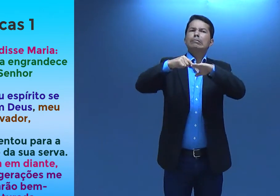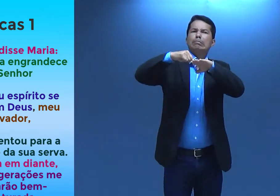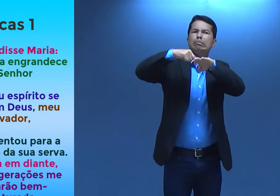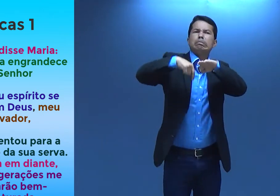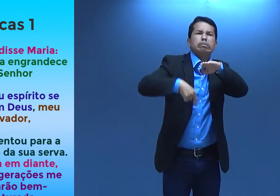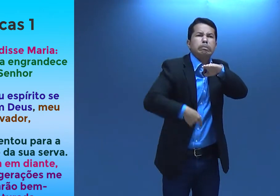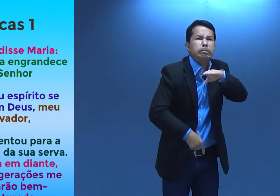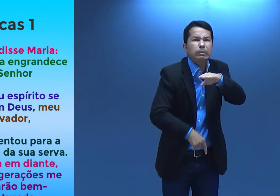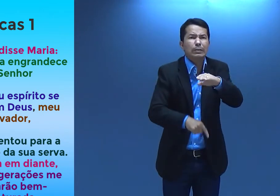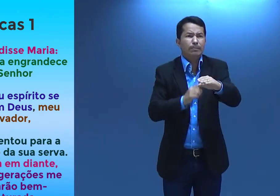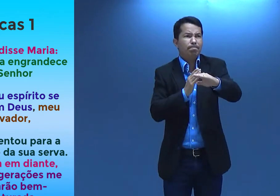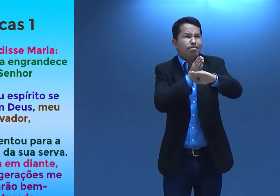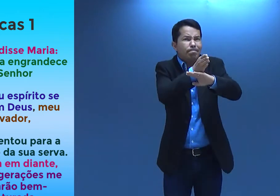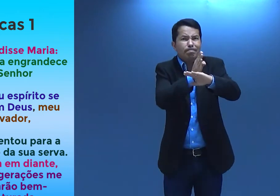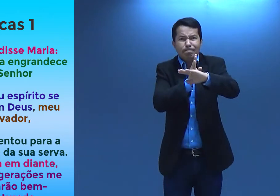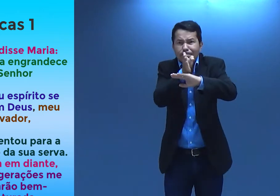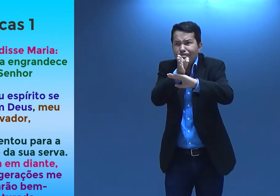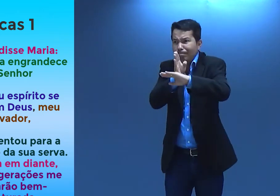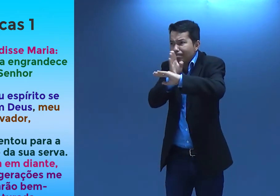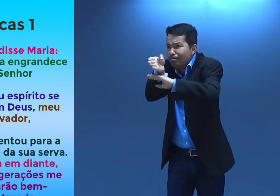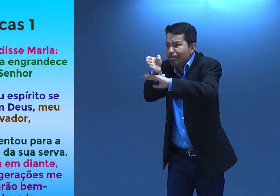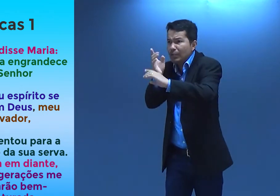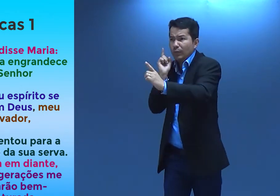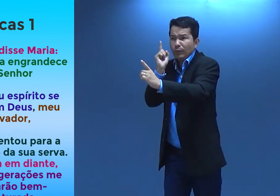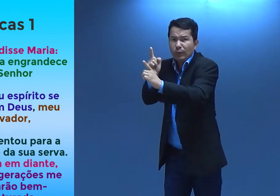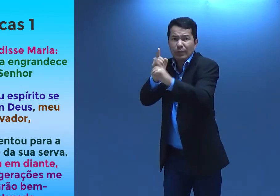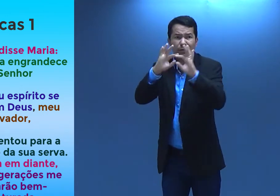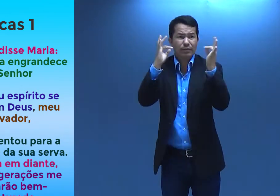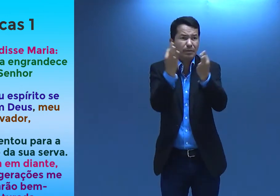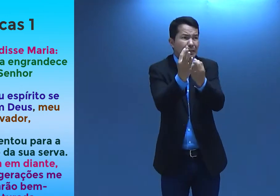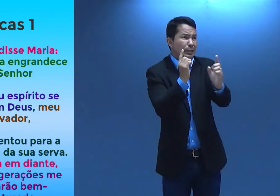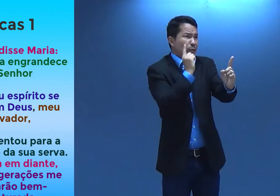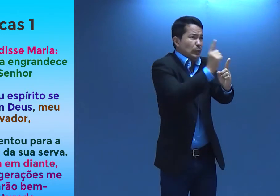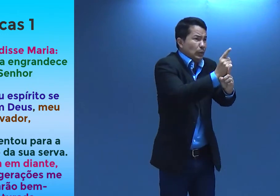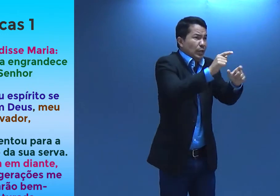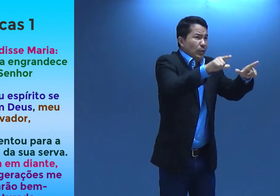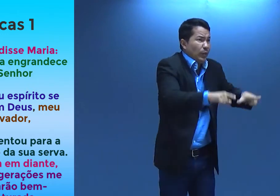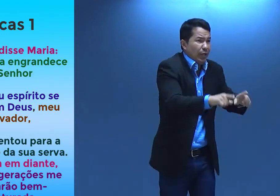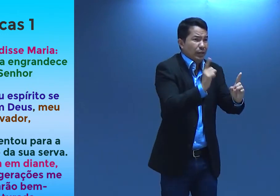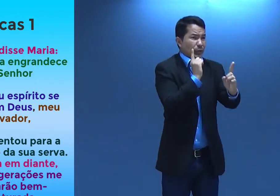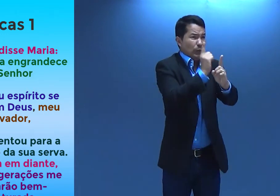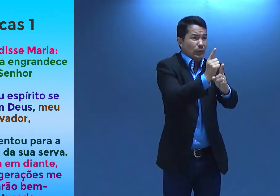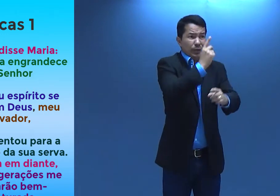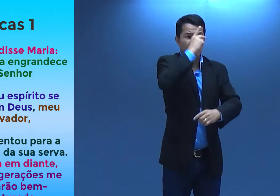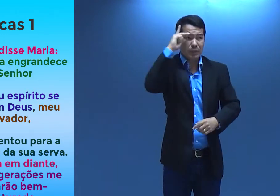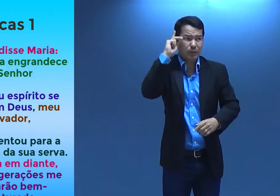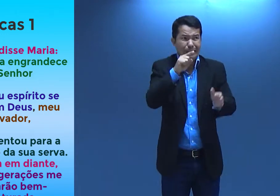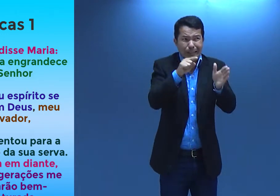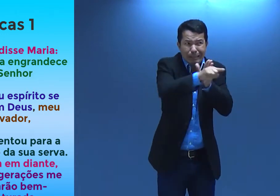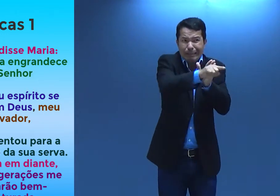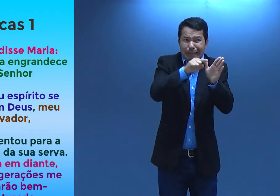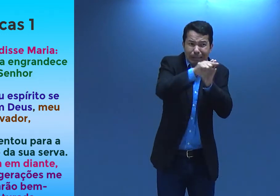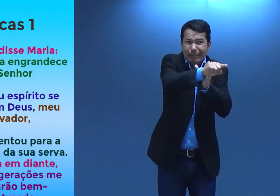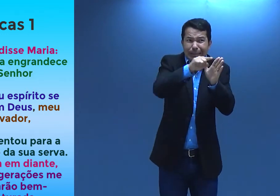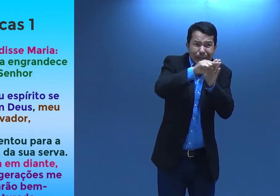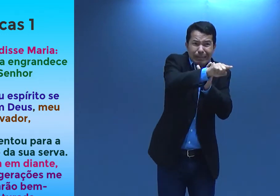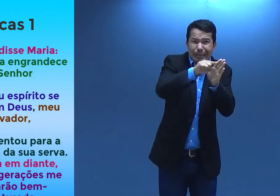Lucas, ele sabia profundamente das coisas porque ele ia nos lugares. Ele encontrava pras pessoas. E ele perguntava,